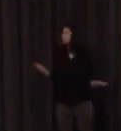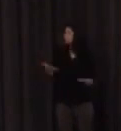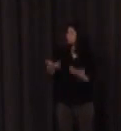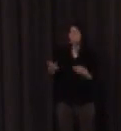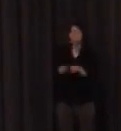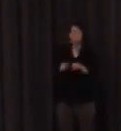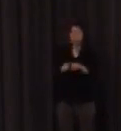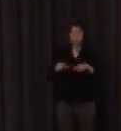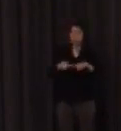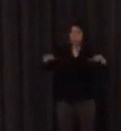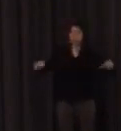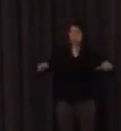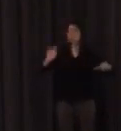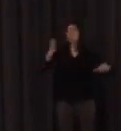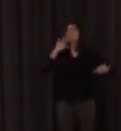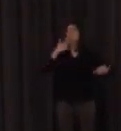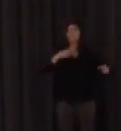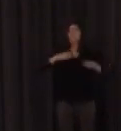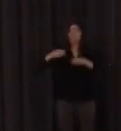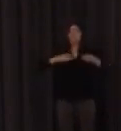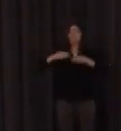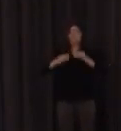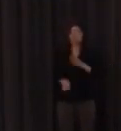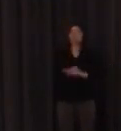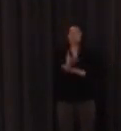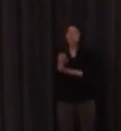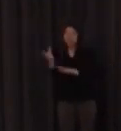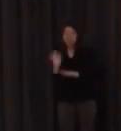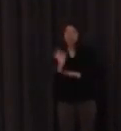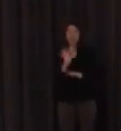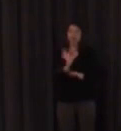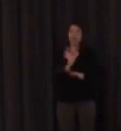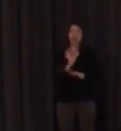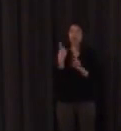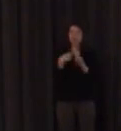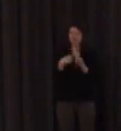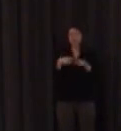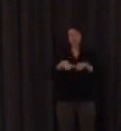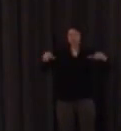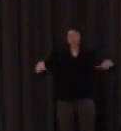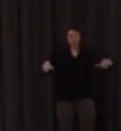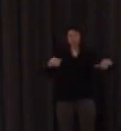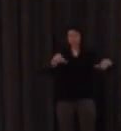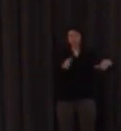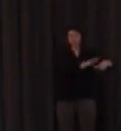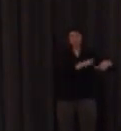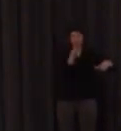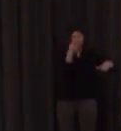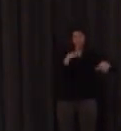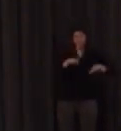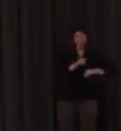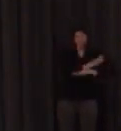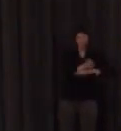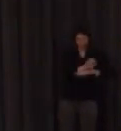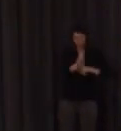mateixa de la creació dels materials llavors perquè hi haurà una part que utilitza S i una part que utilitza Castellà suposo no ho sé